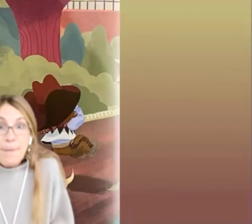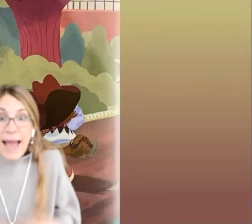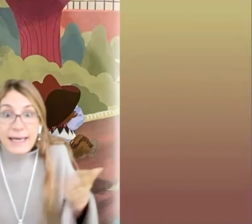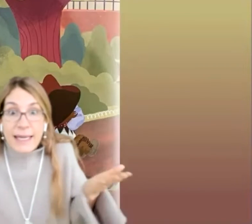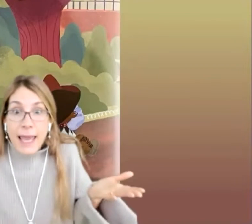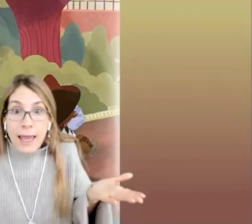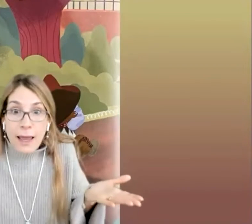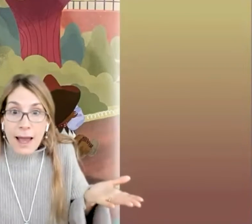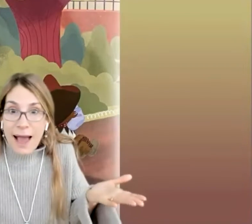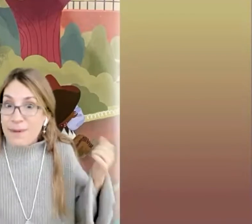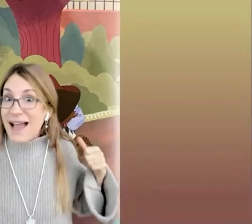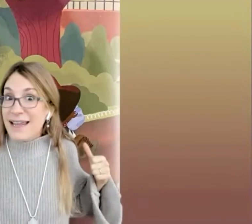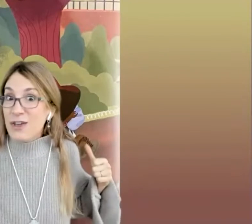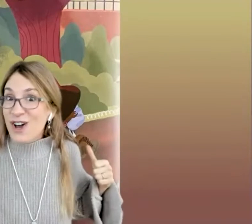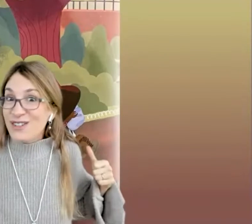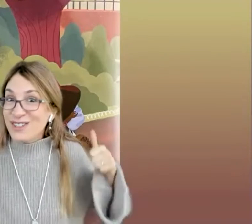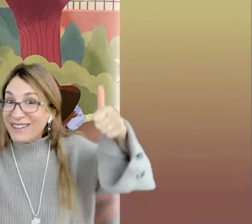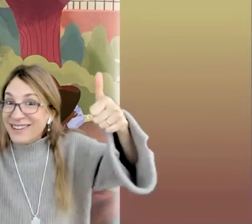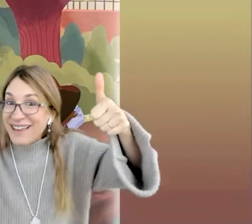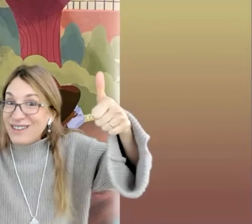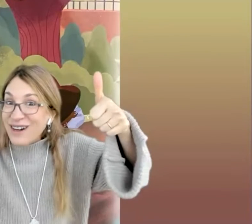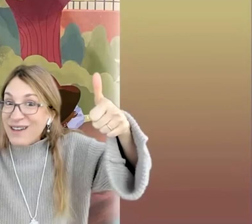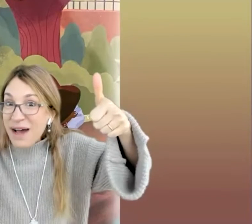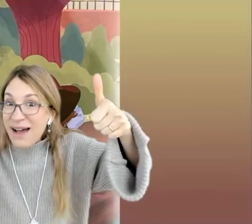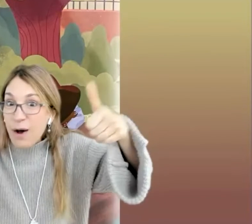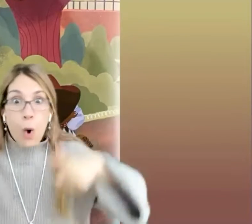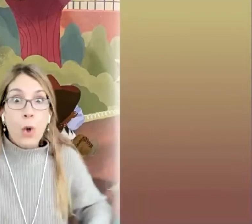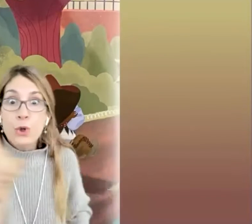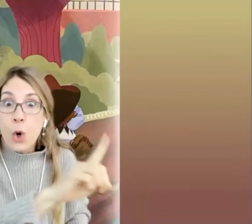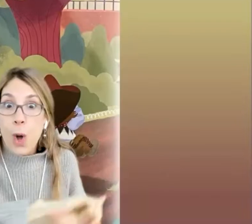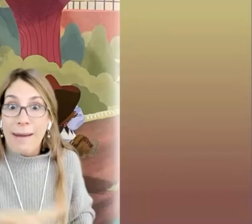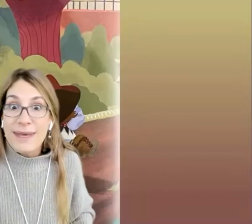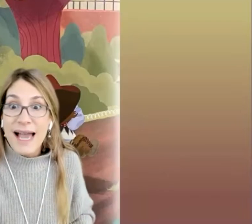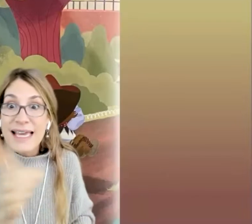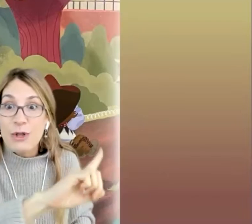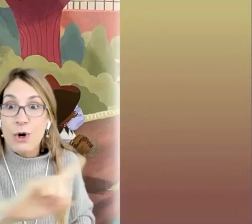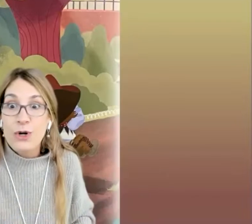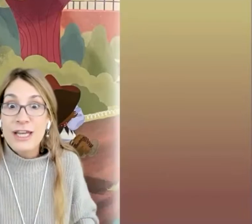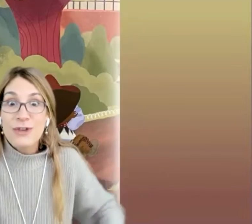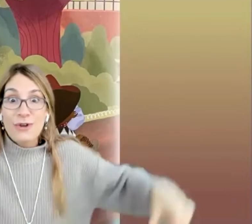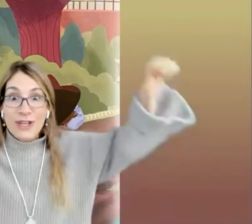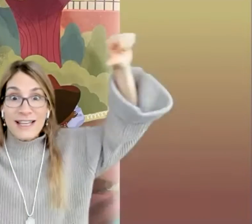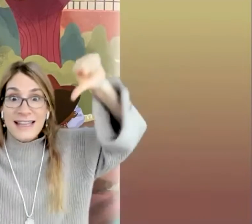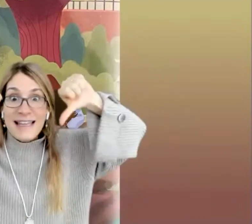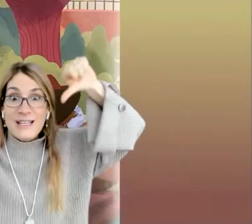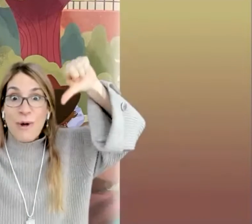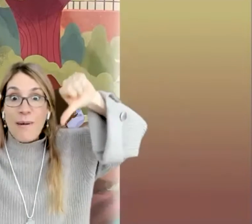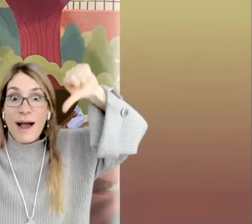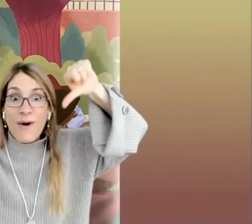parque había niños dedito arriba o no habían llegado los niños dedito abajo!